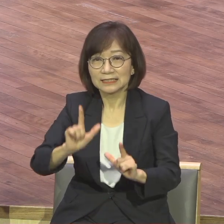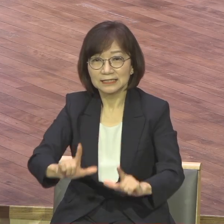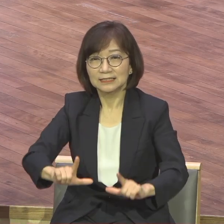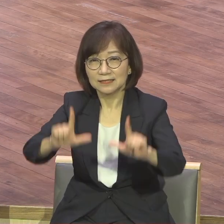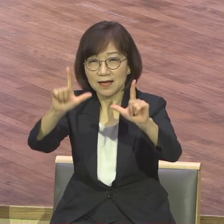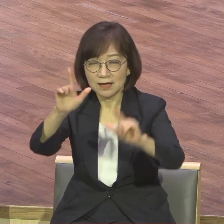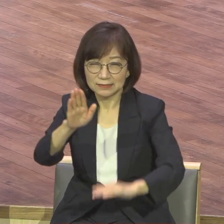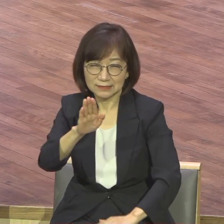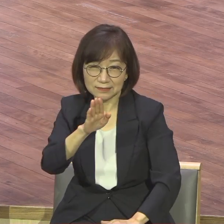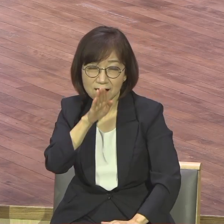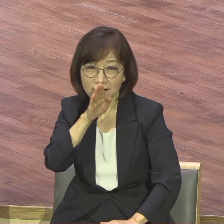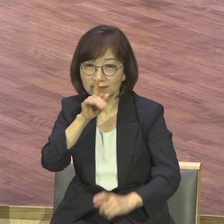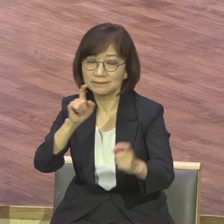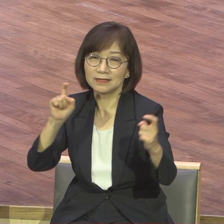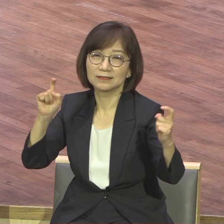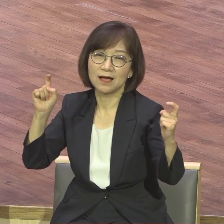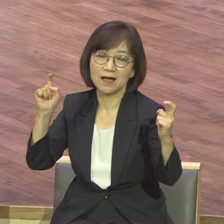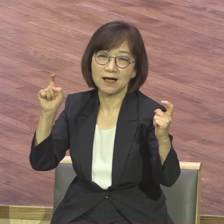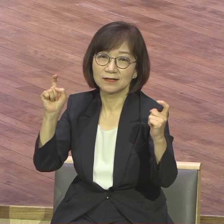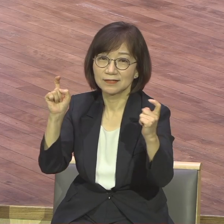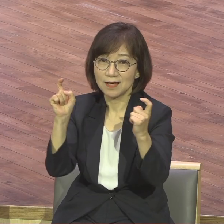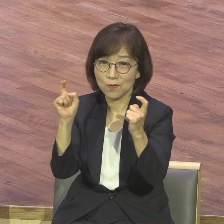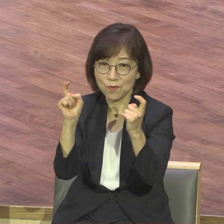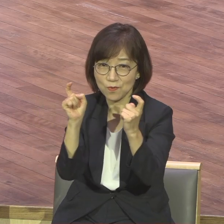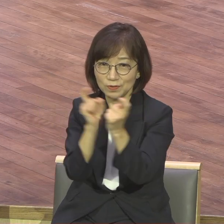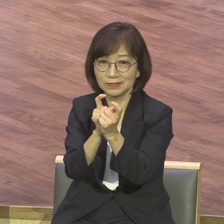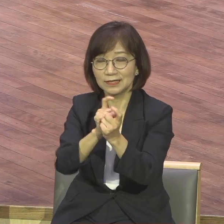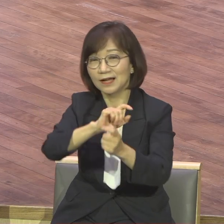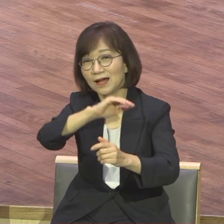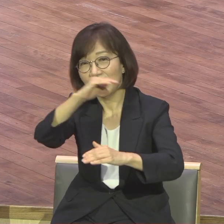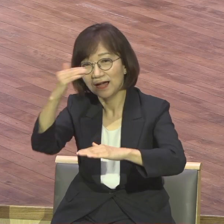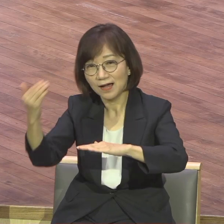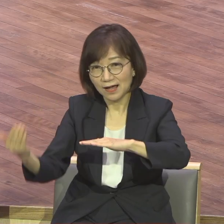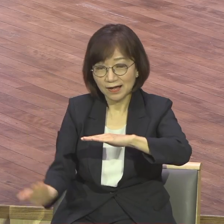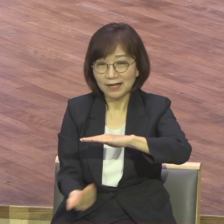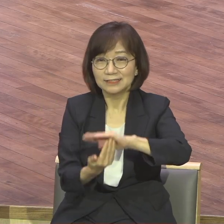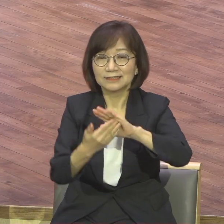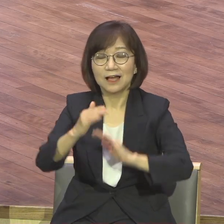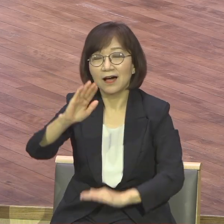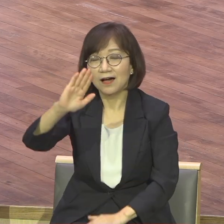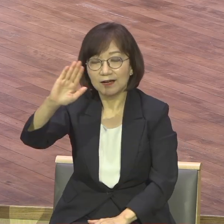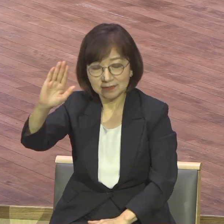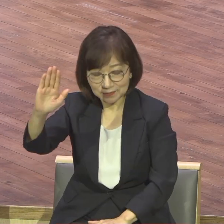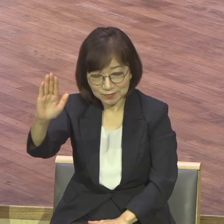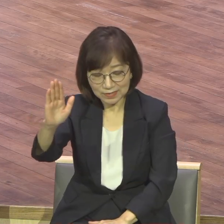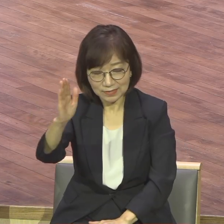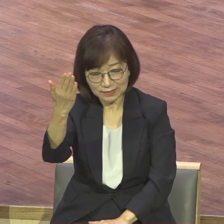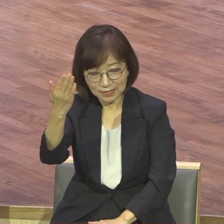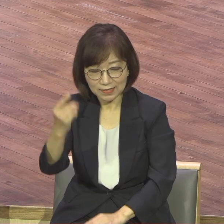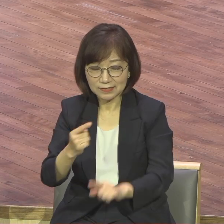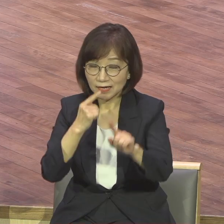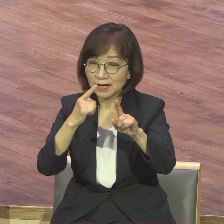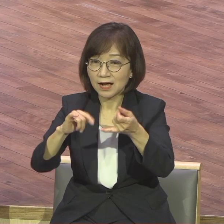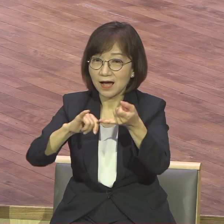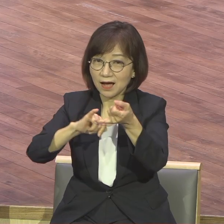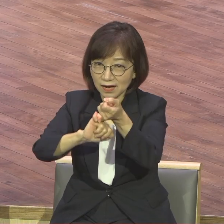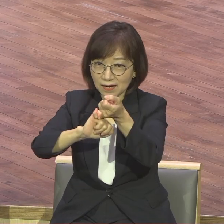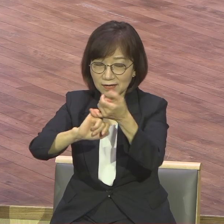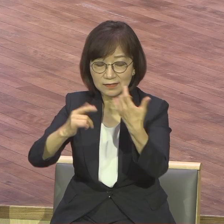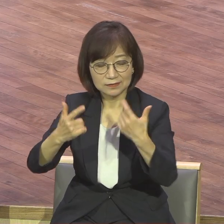그날은 정명 찾아오리라 정신되리라